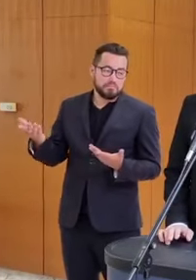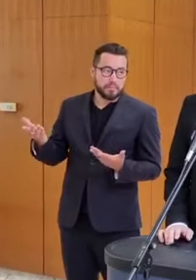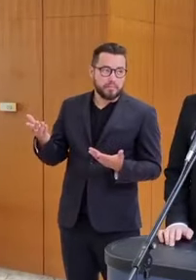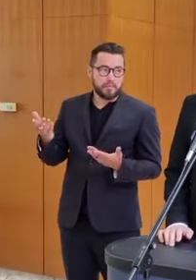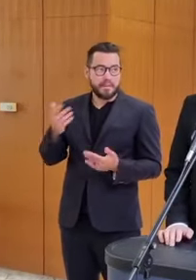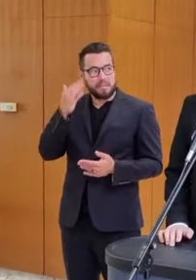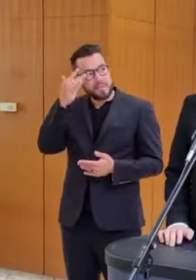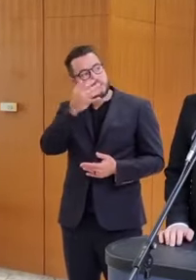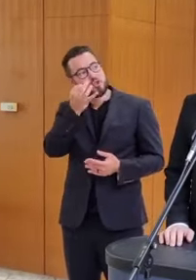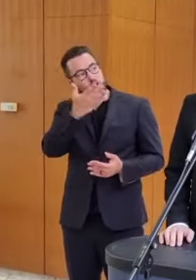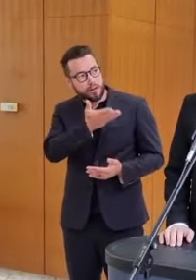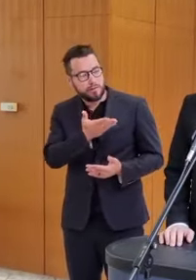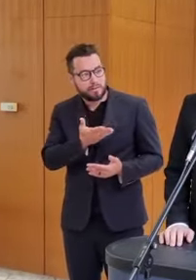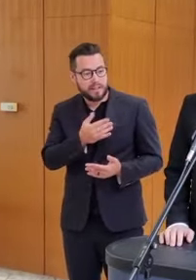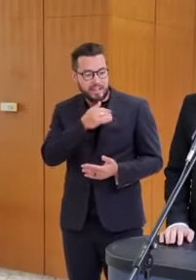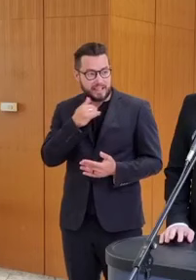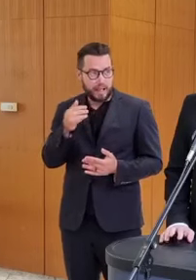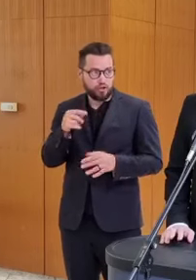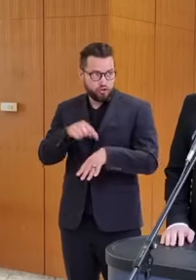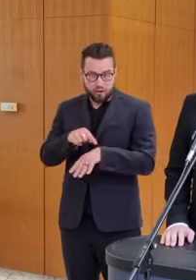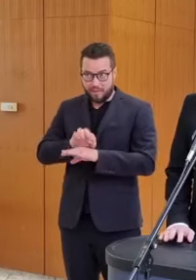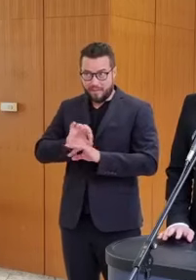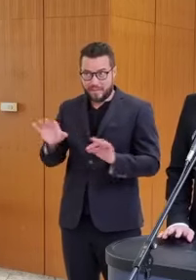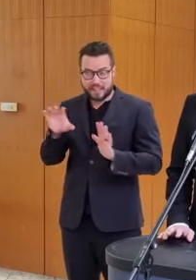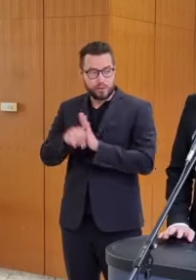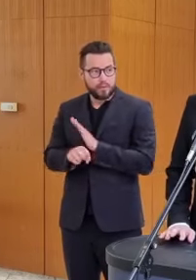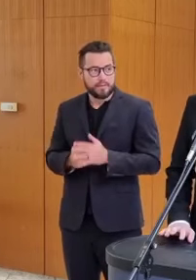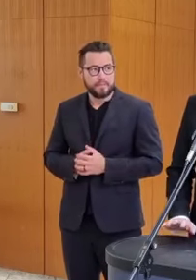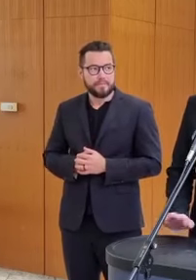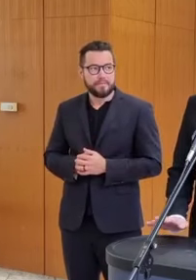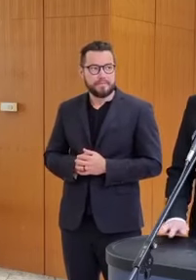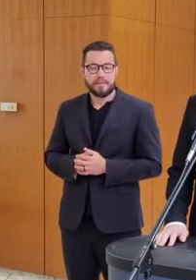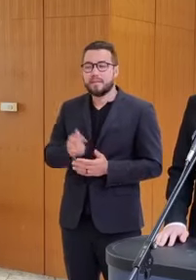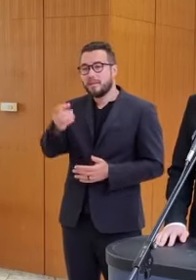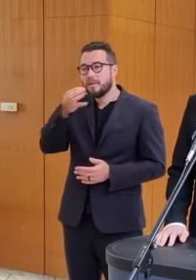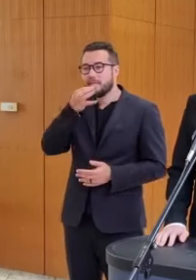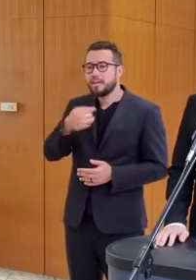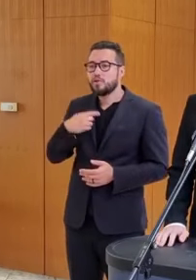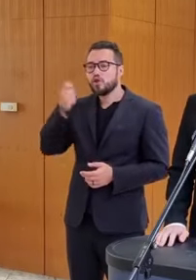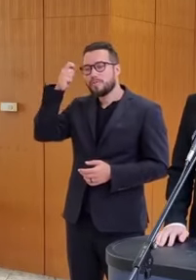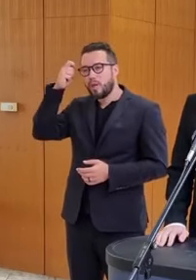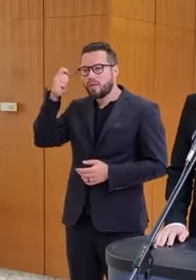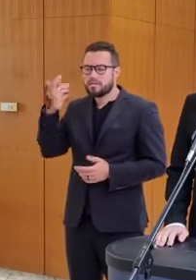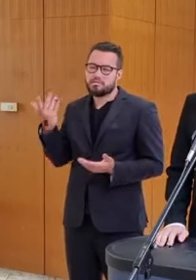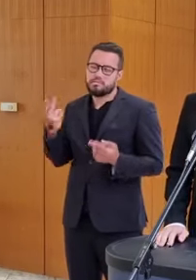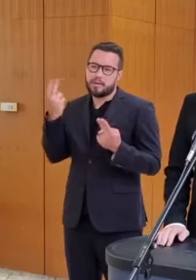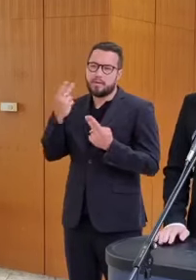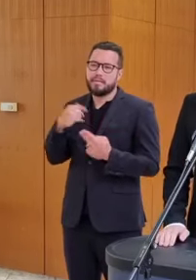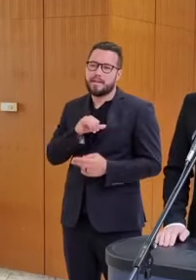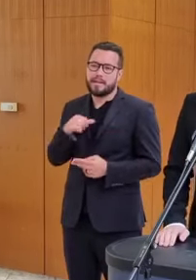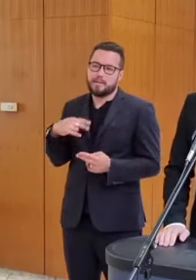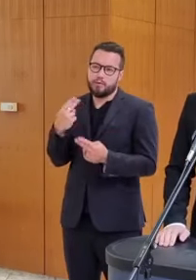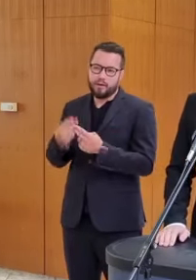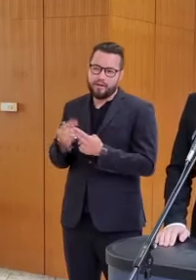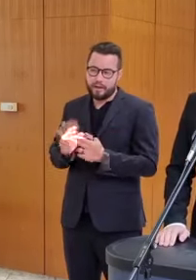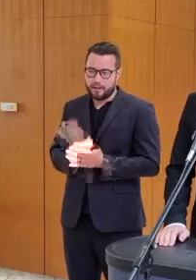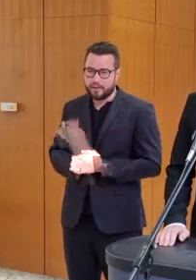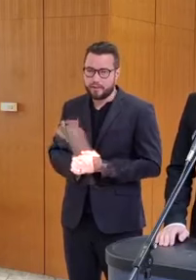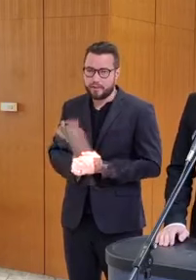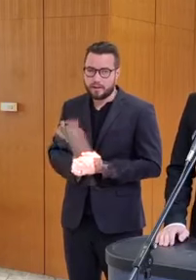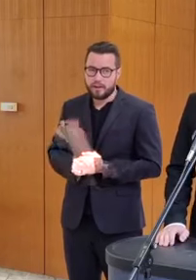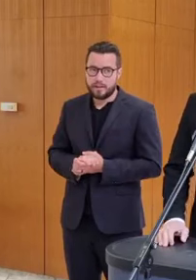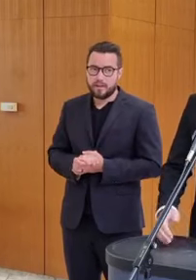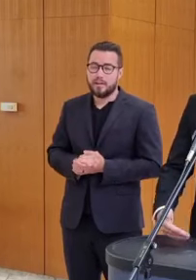Myslíš, čo myslíte o tejto špekulácii? Je to vôbec časovom možné? Ak sa ma pýtate na špekulácie, tak na tie samozrejme nebudem reagovať. Ak sa ma